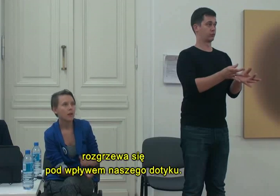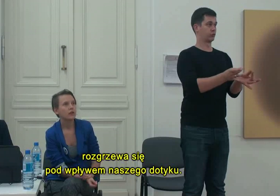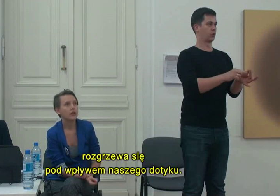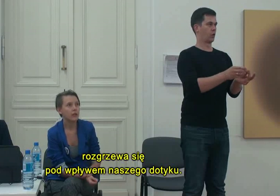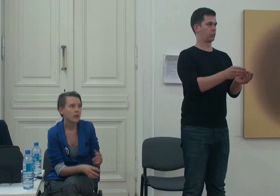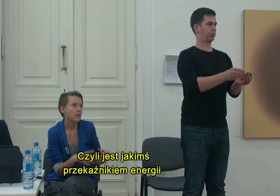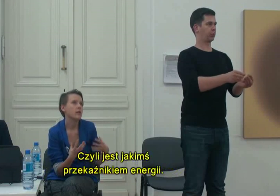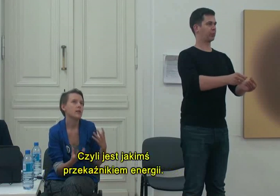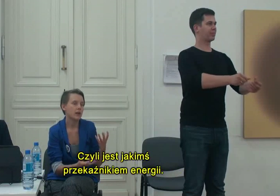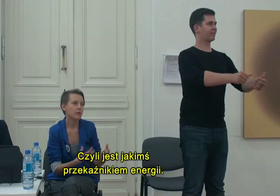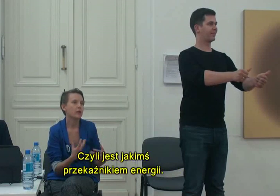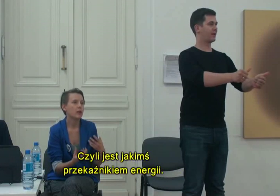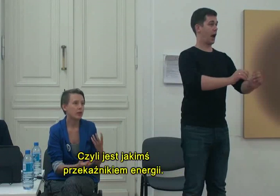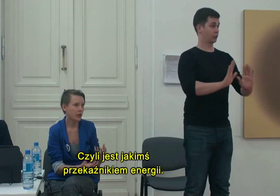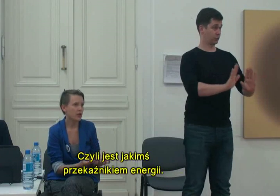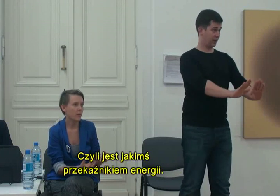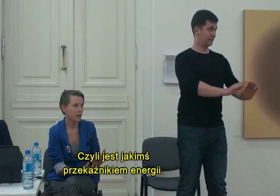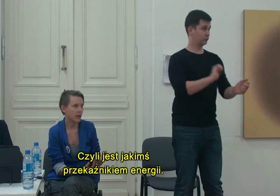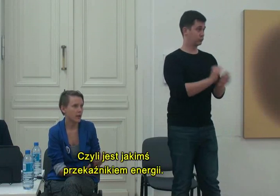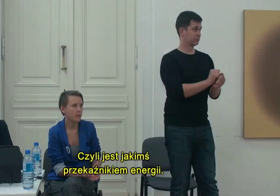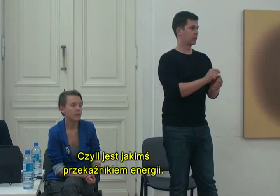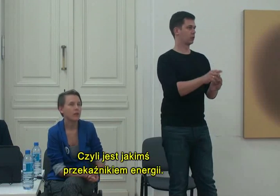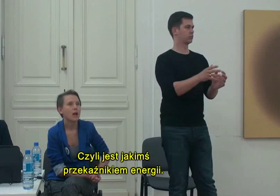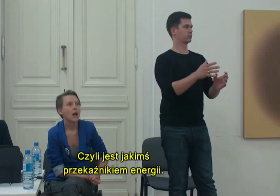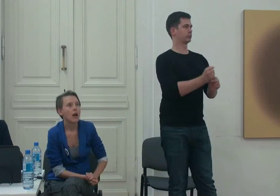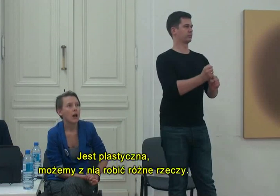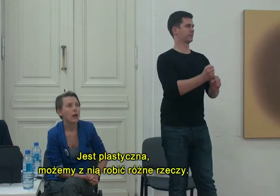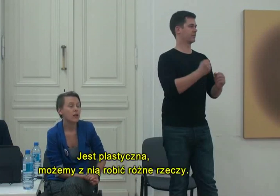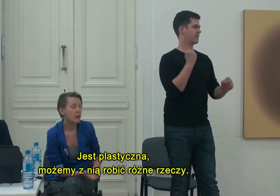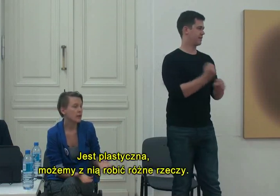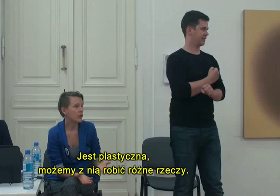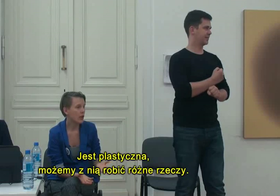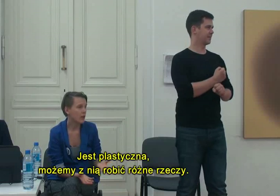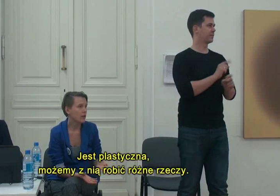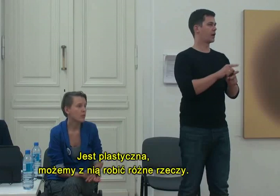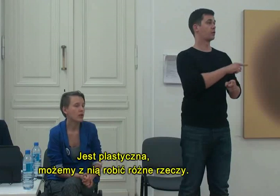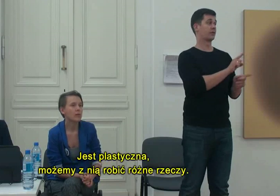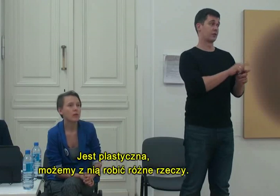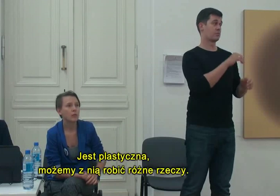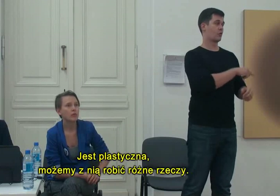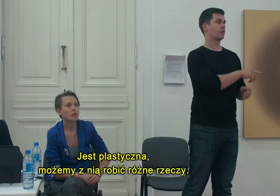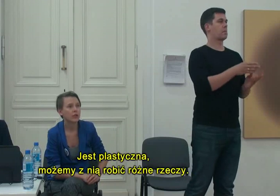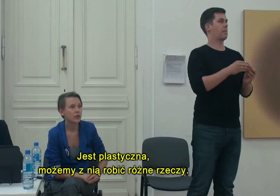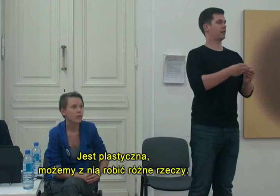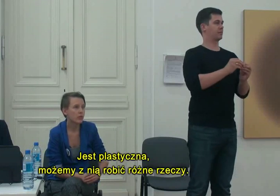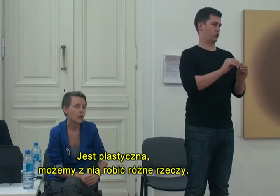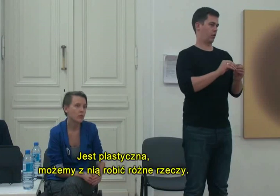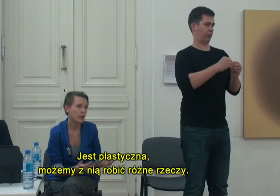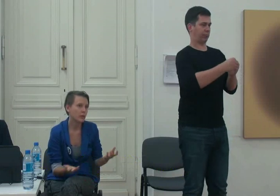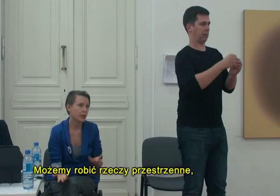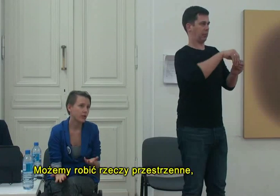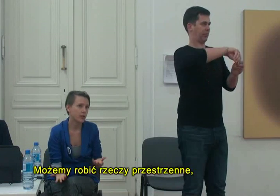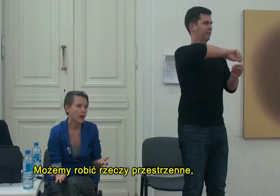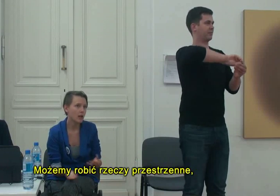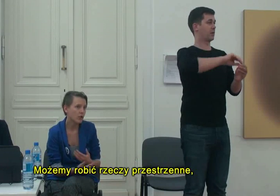czyli jest jakimś takim przekaźnikiem energii. Jest plastyczna, więc możemy z nią robić różne rzeczy. Możemy